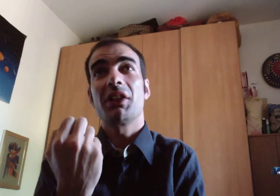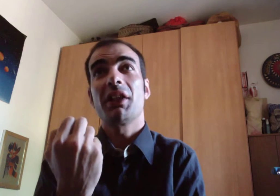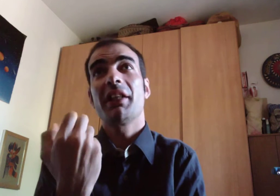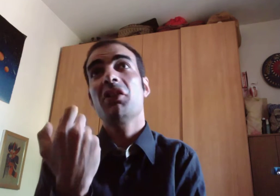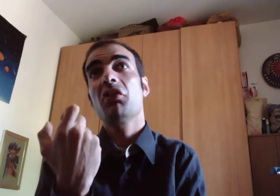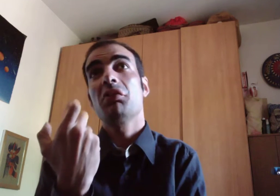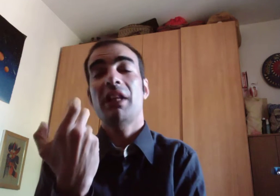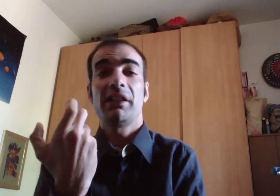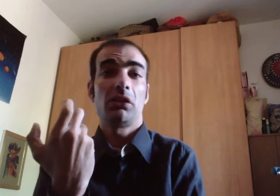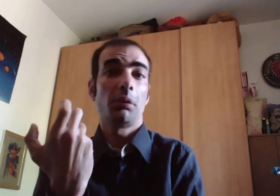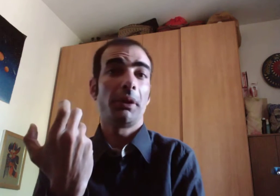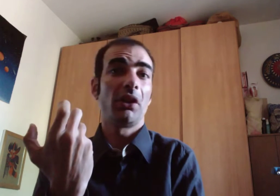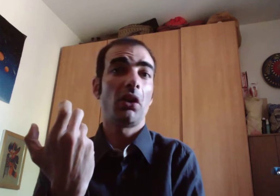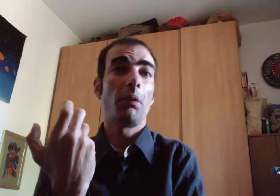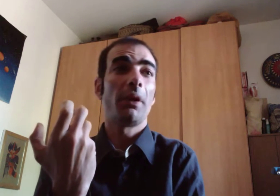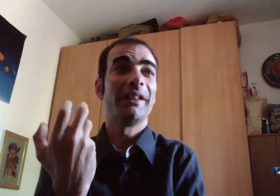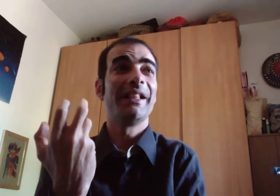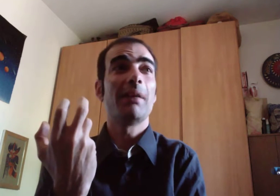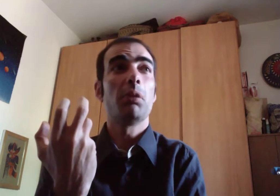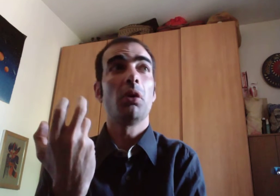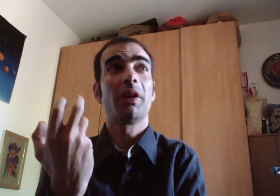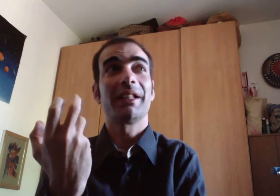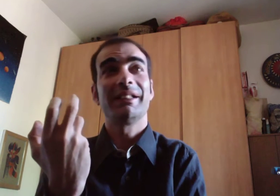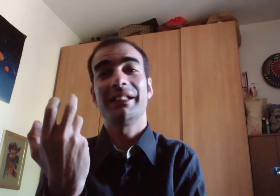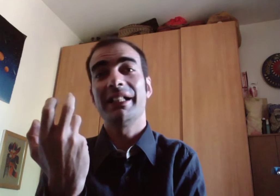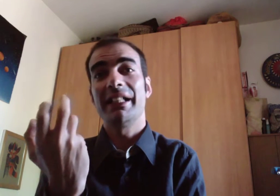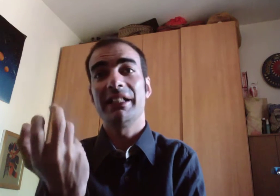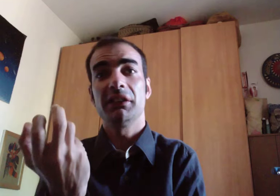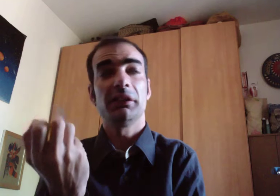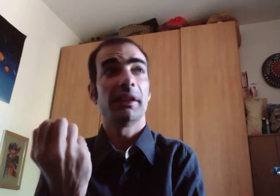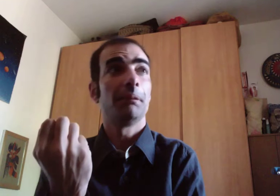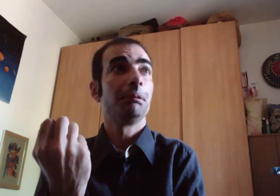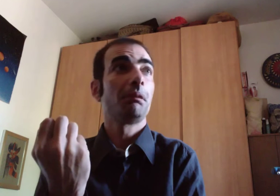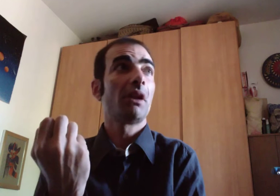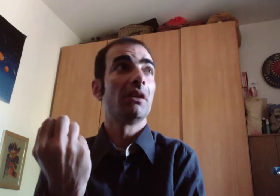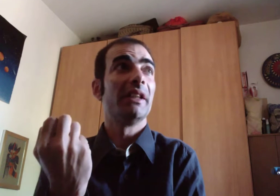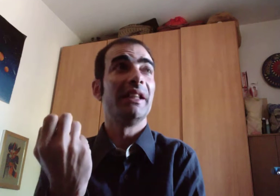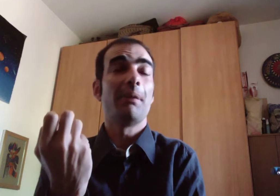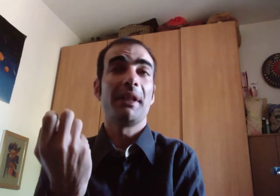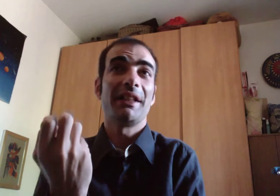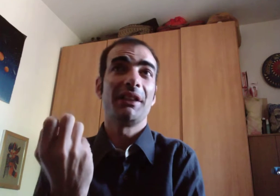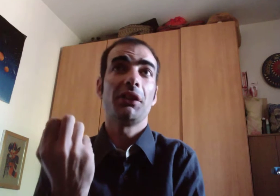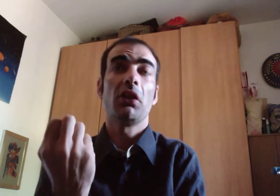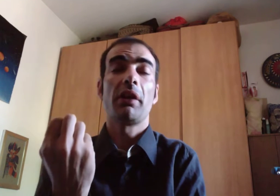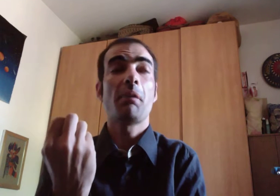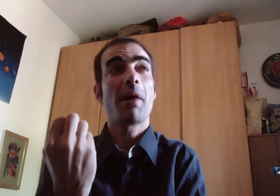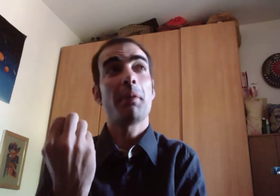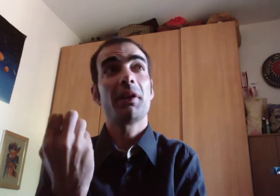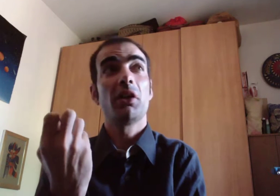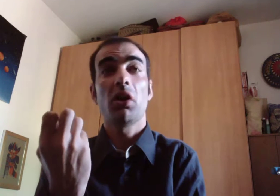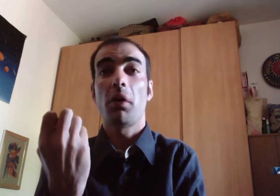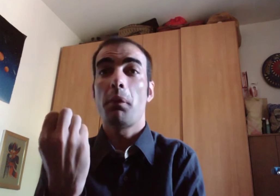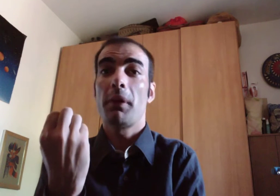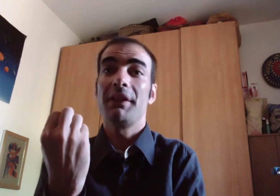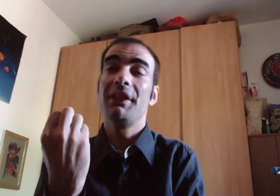che non tanto per colpa della burocrazia lenta della mia nazione ma per colpa di